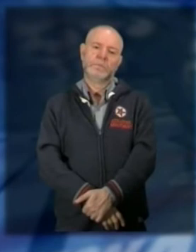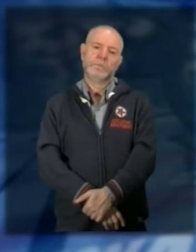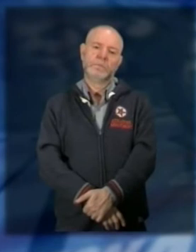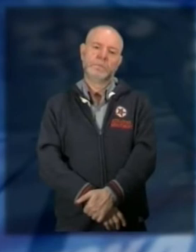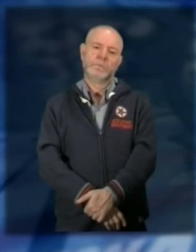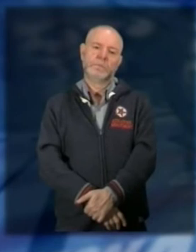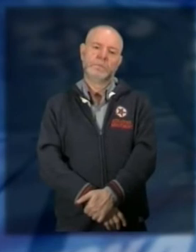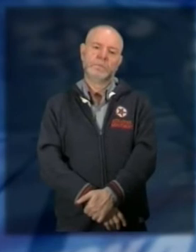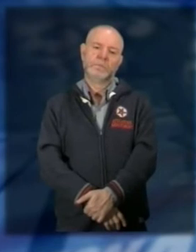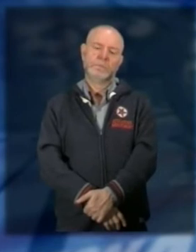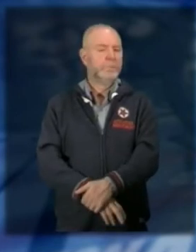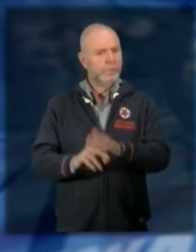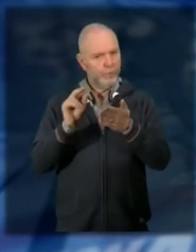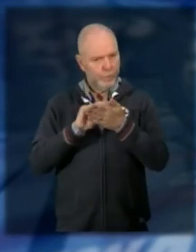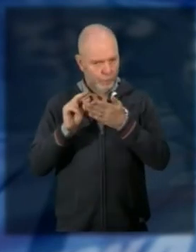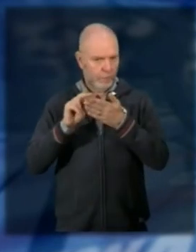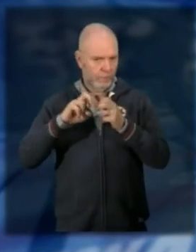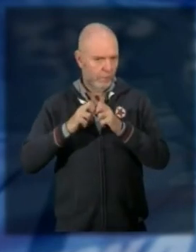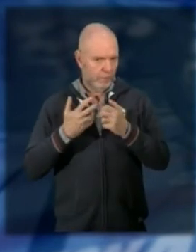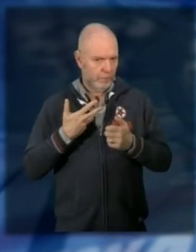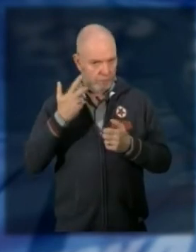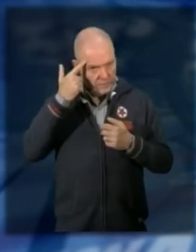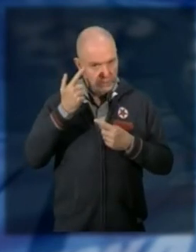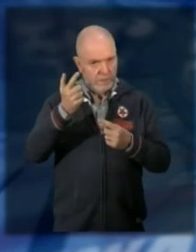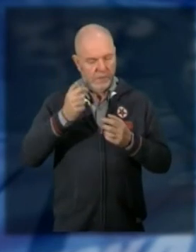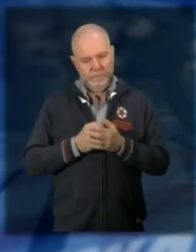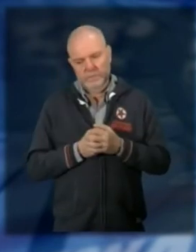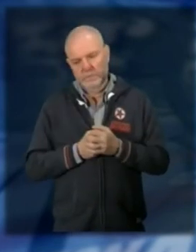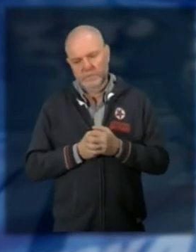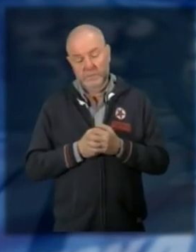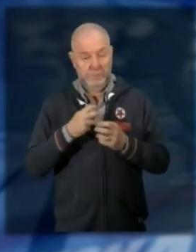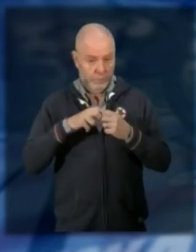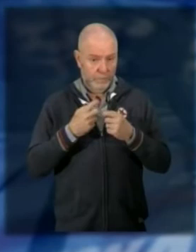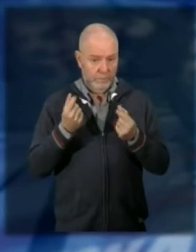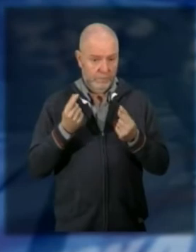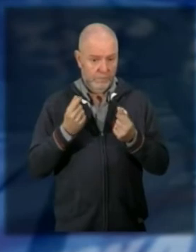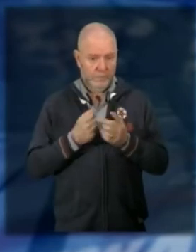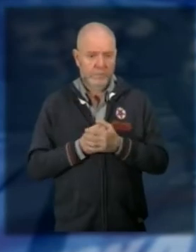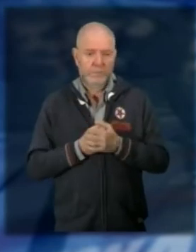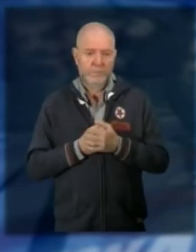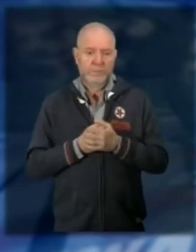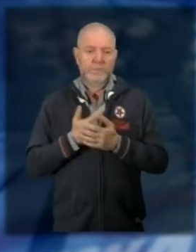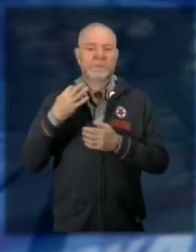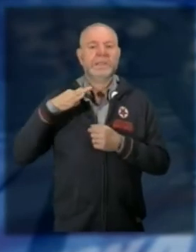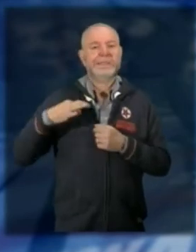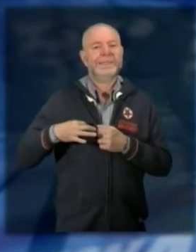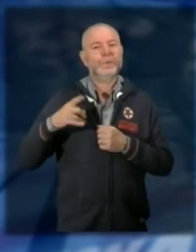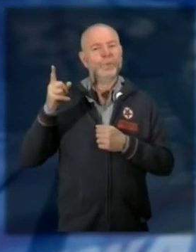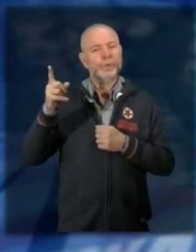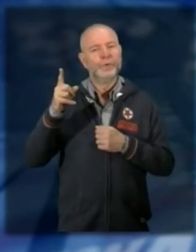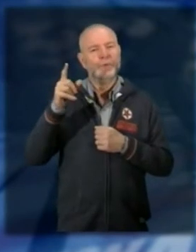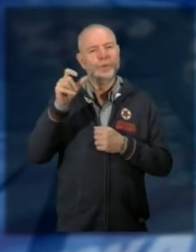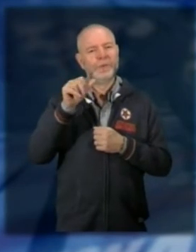che la scuola abbia problemi finanziari si sa tutte le scuole non fa eccezione naturalmente l'istituto della chiesa spinelli